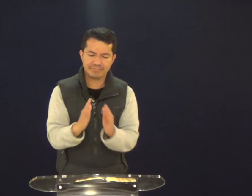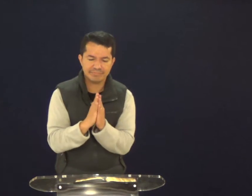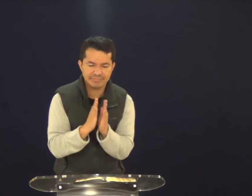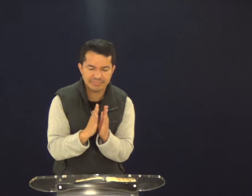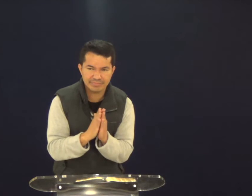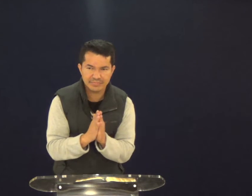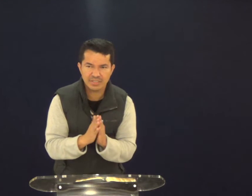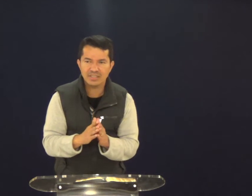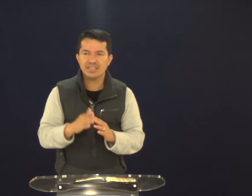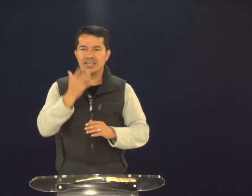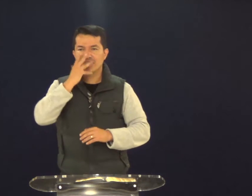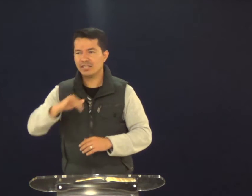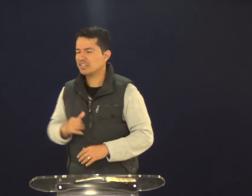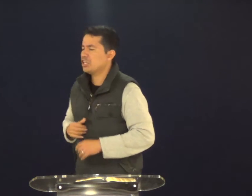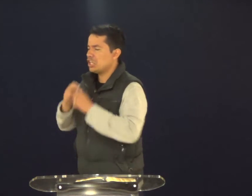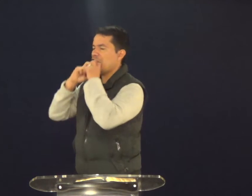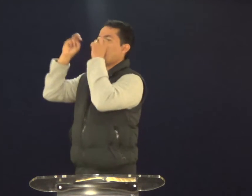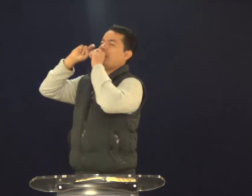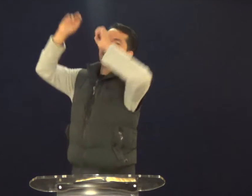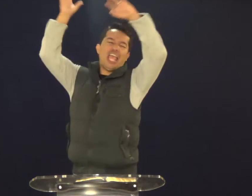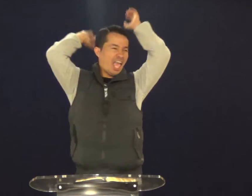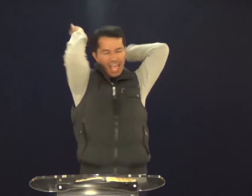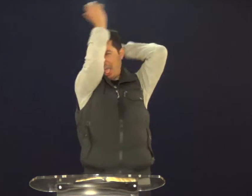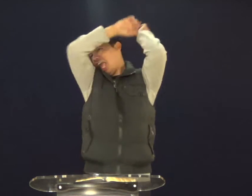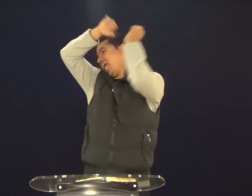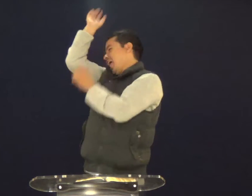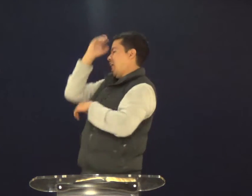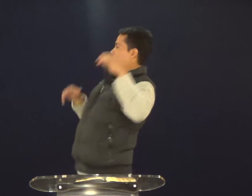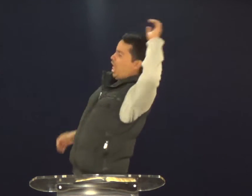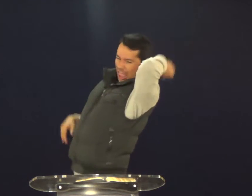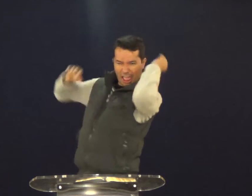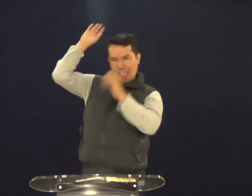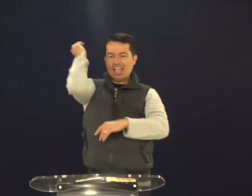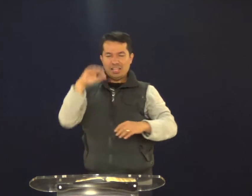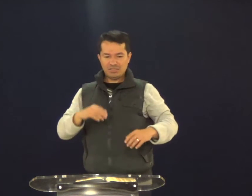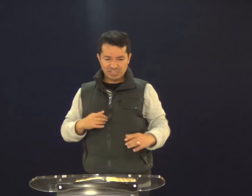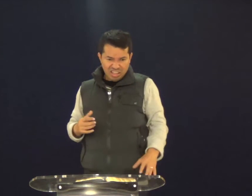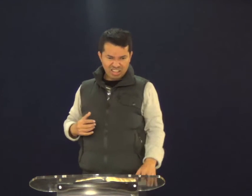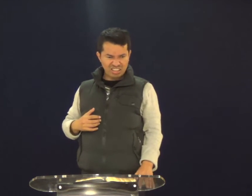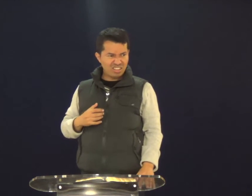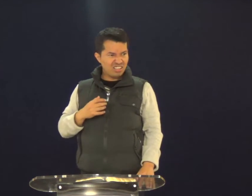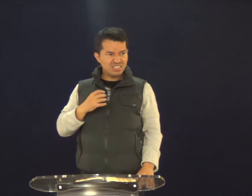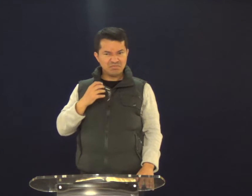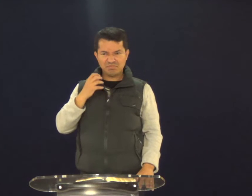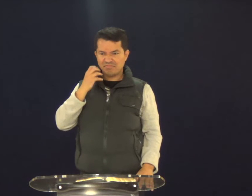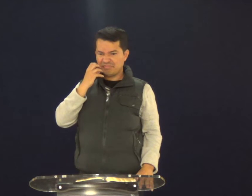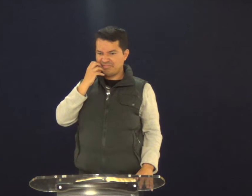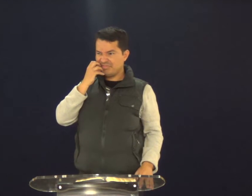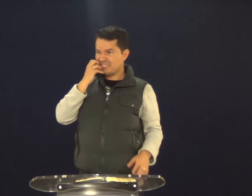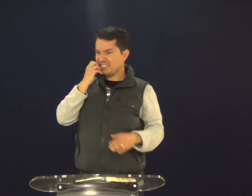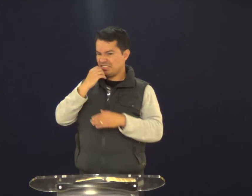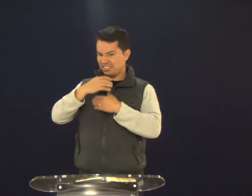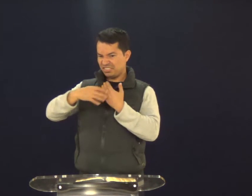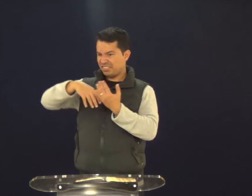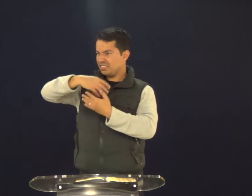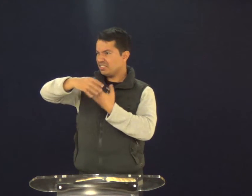crianças, vamos morar, então, são nós mesmos. As crianças, ah, não, deixa quieto isso, bagunça. Poxa vida, que